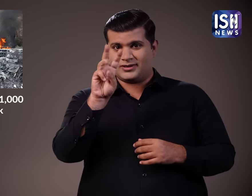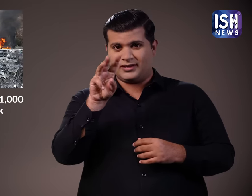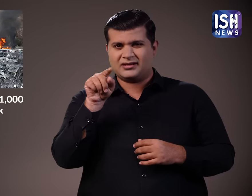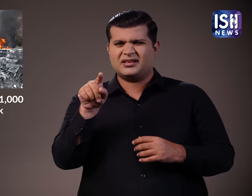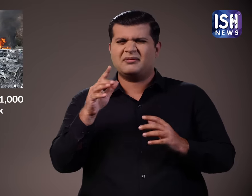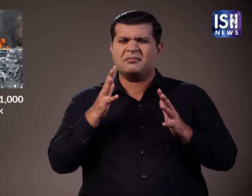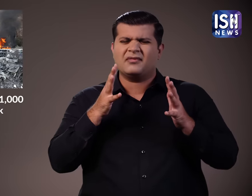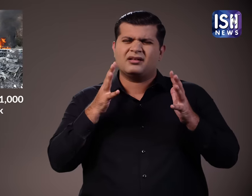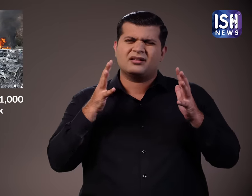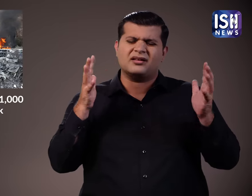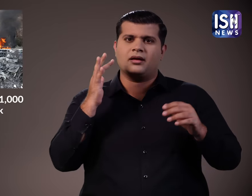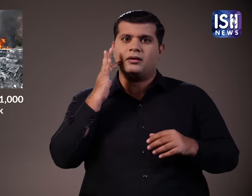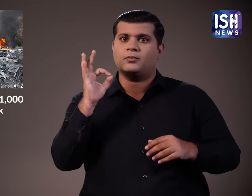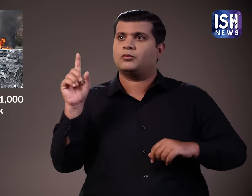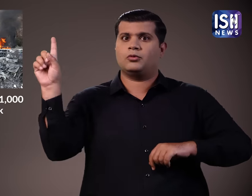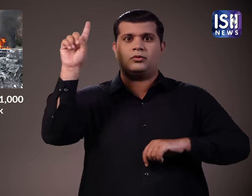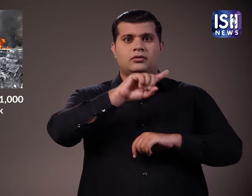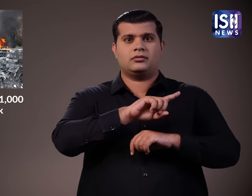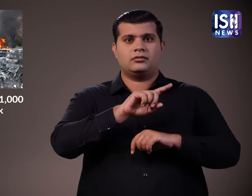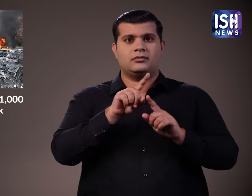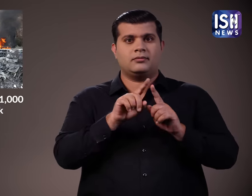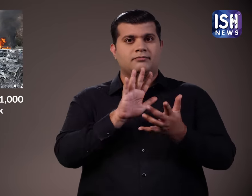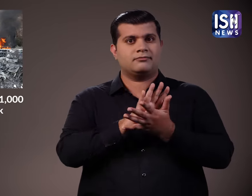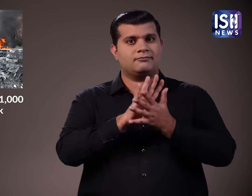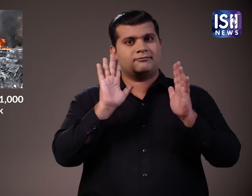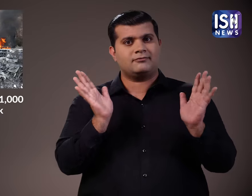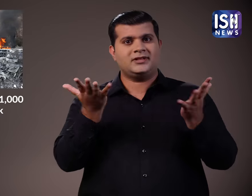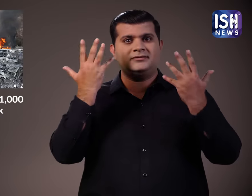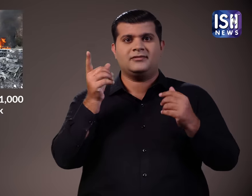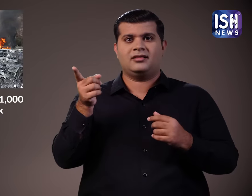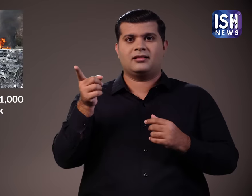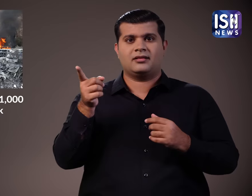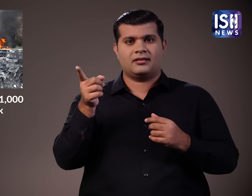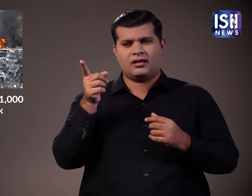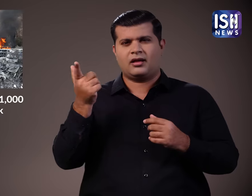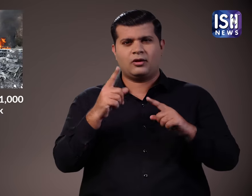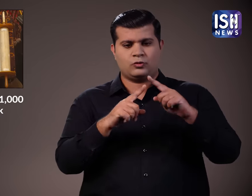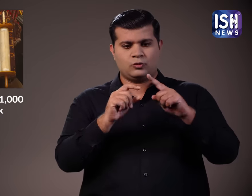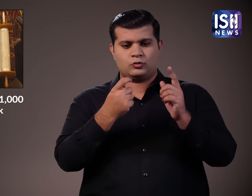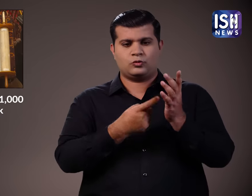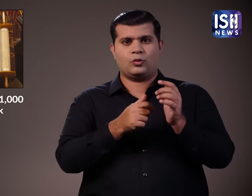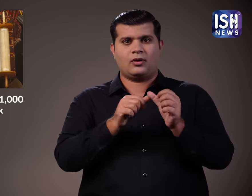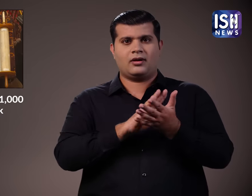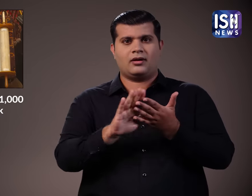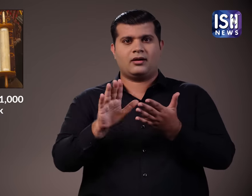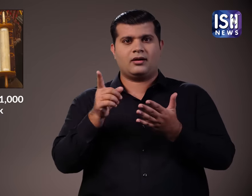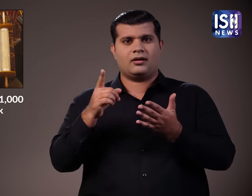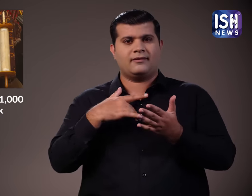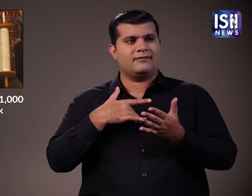में एक शुप दिन था ये उनका सिम्चत तोरा नामक त्योहार था जिसके दोरान